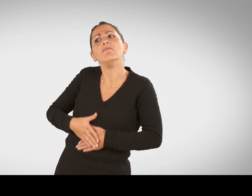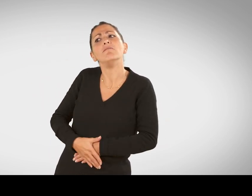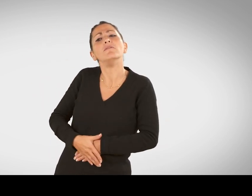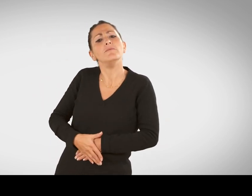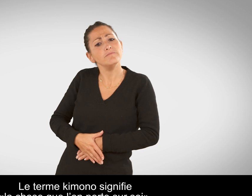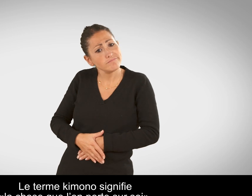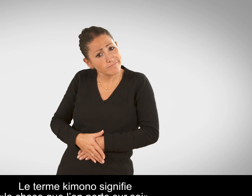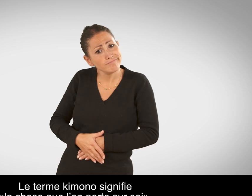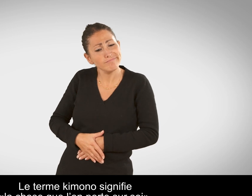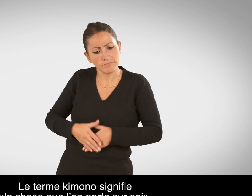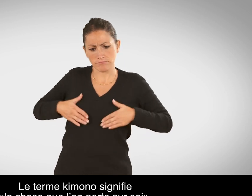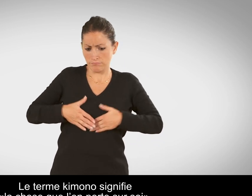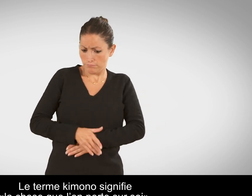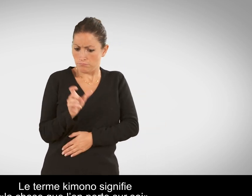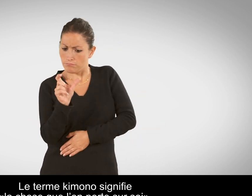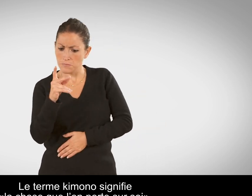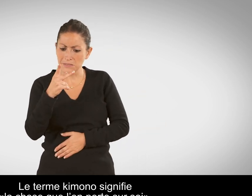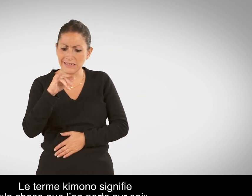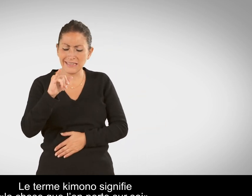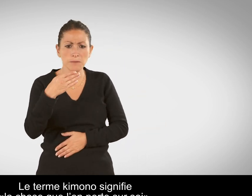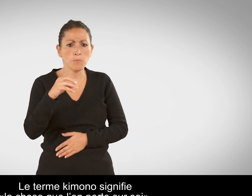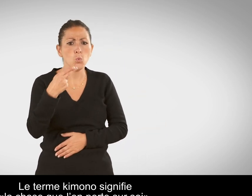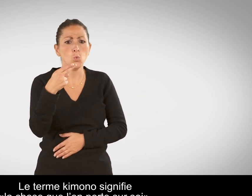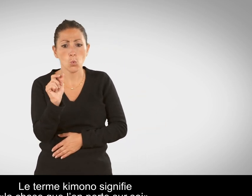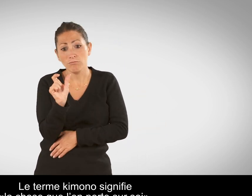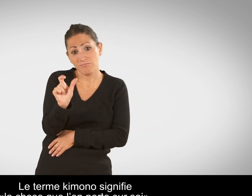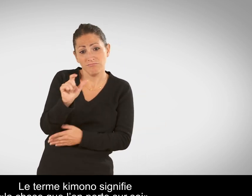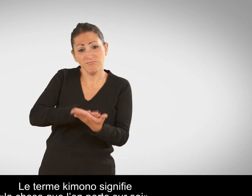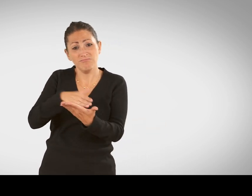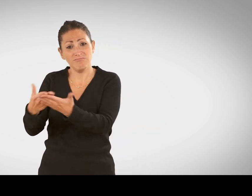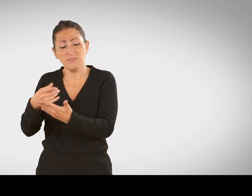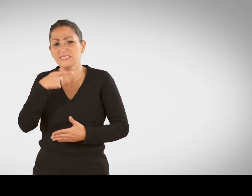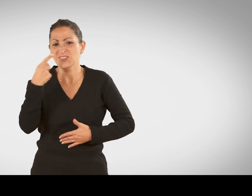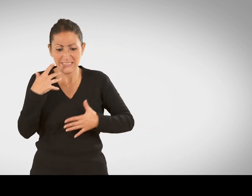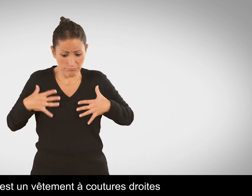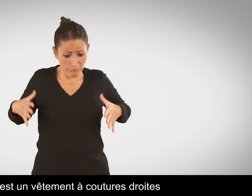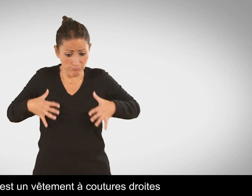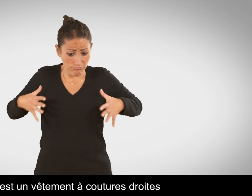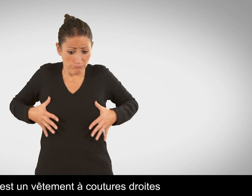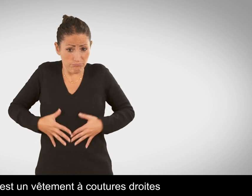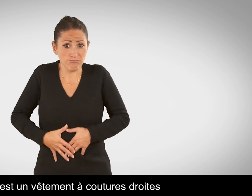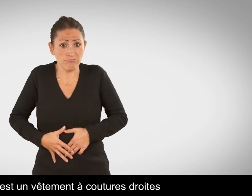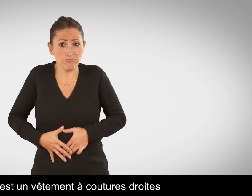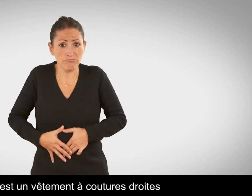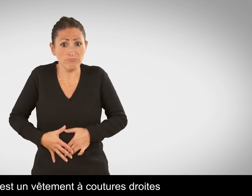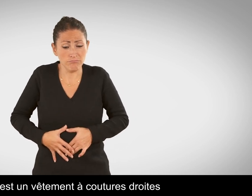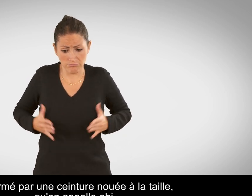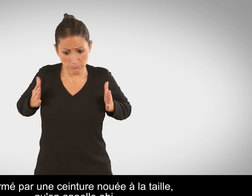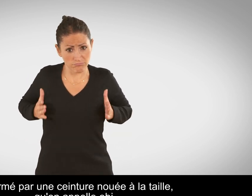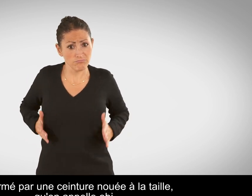Le terme Kimono signifie la chose que l'on porte sur soi C'est un vêtement à couture droite et fermé